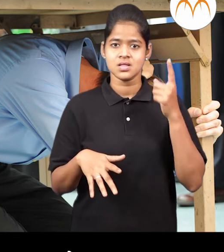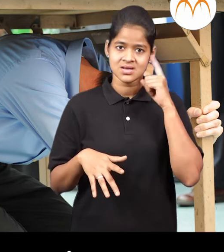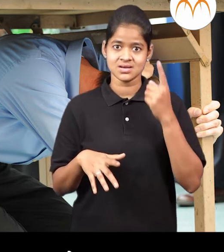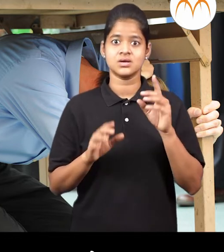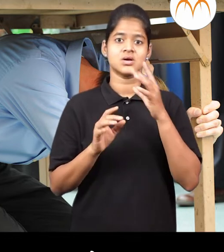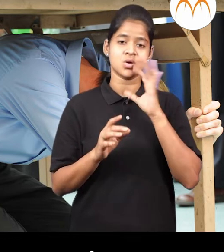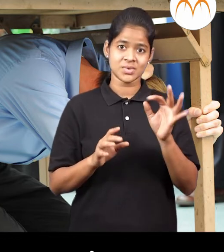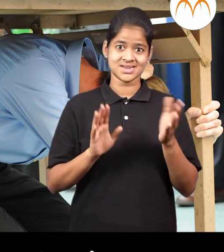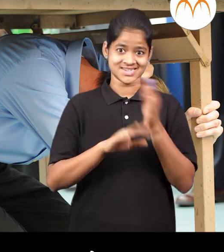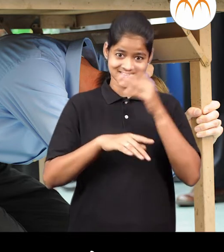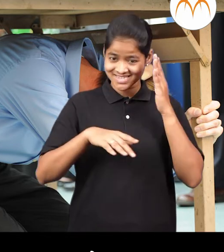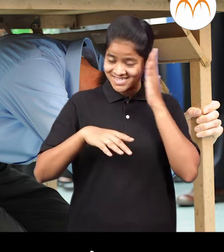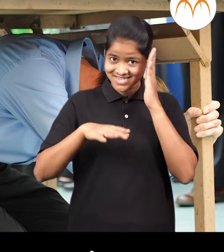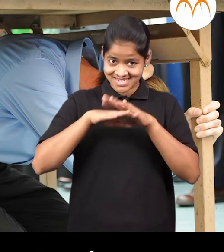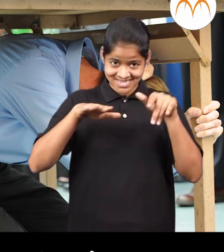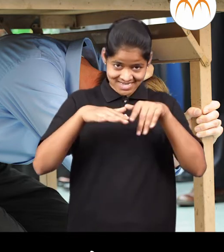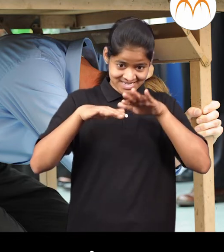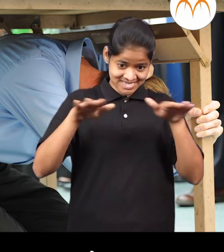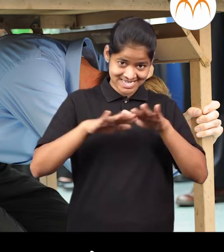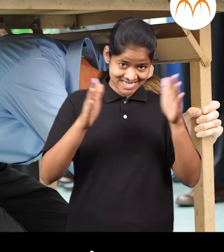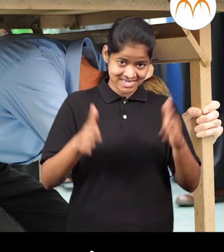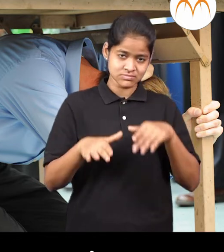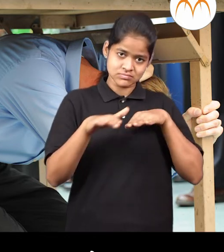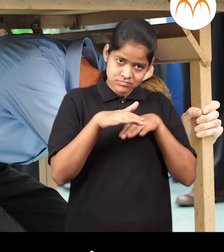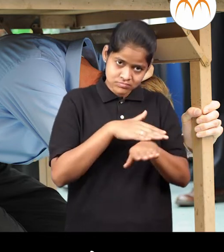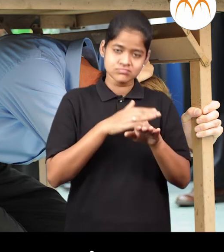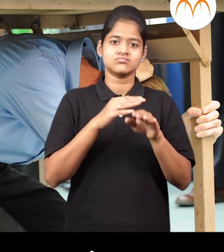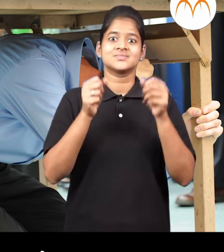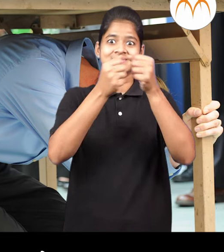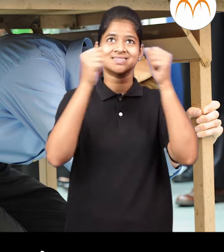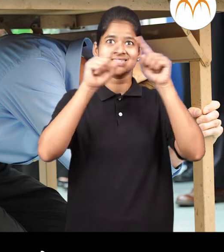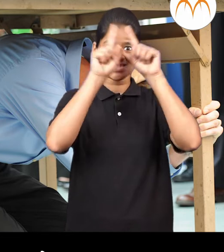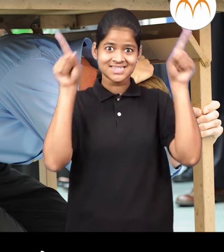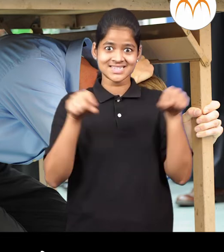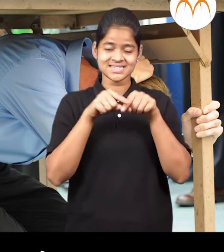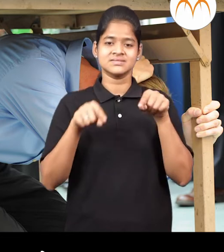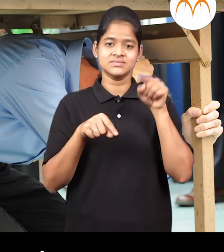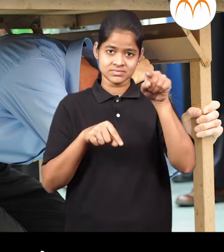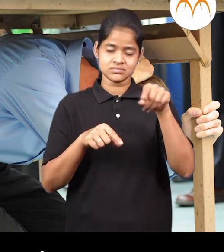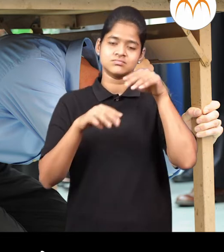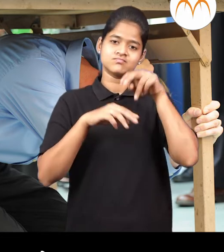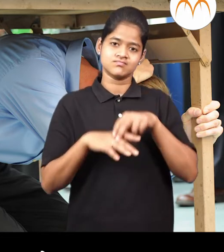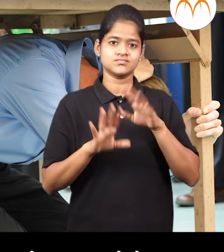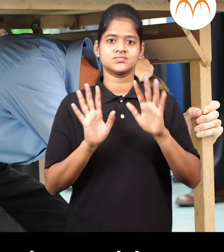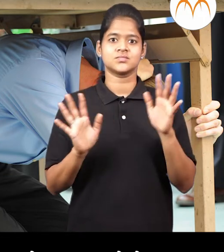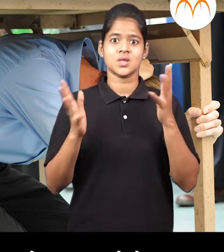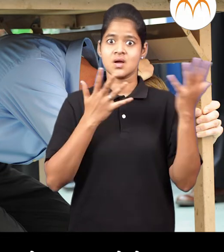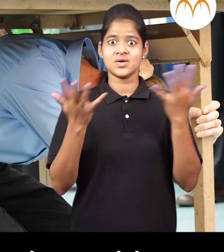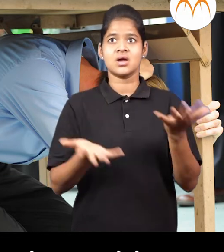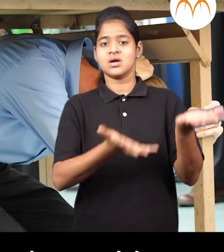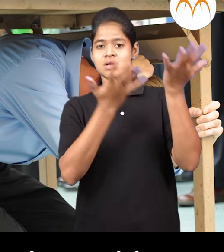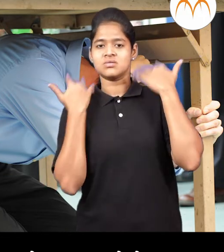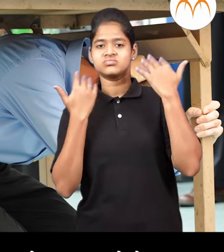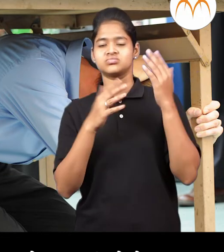लक्षात आले तर पलंगा खाली किवा टेबला खाली बसावे दाराचा चवकटीत उभेरावे त्या मुले